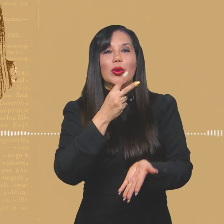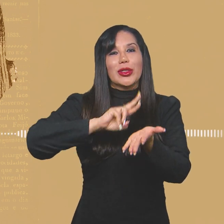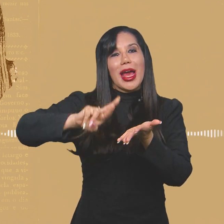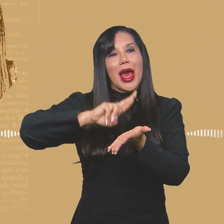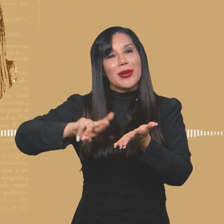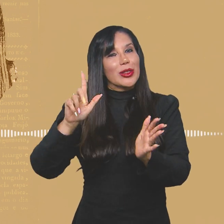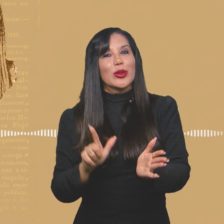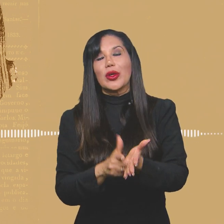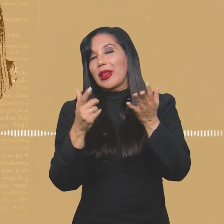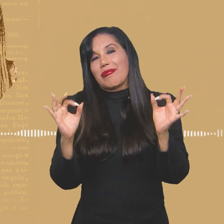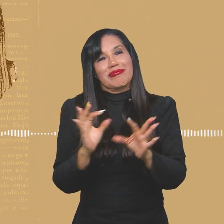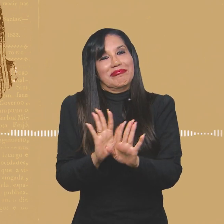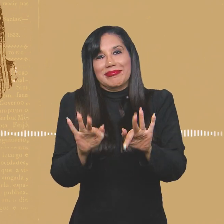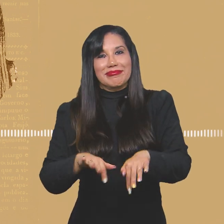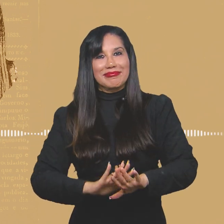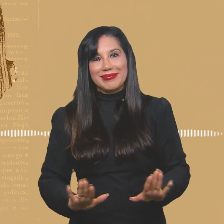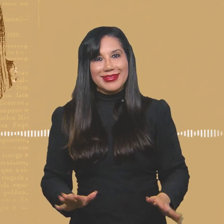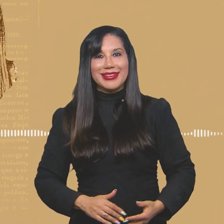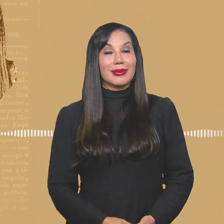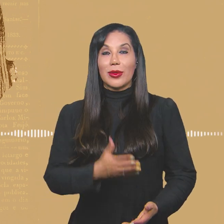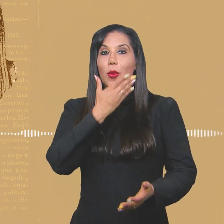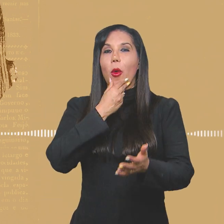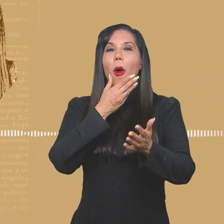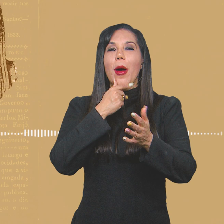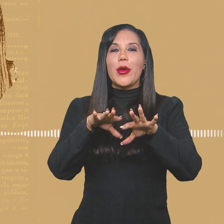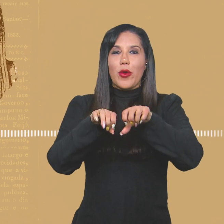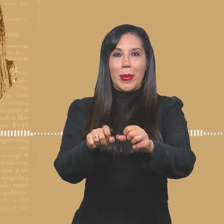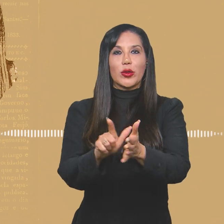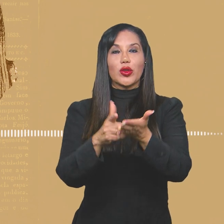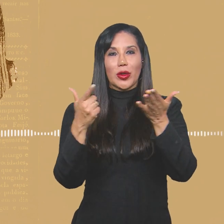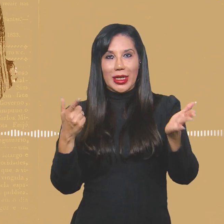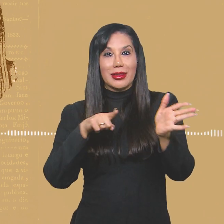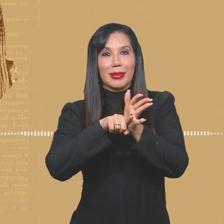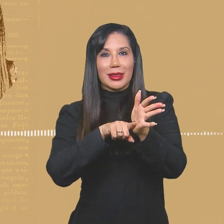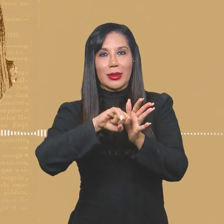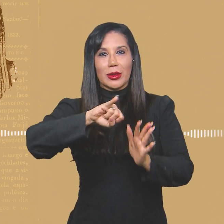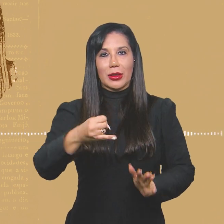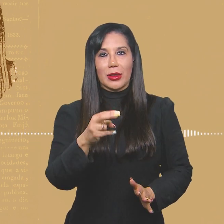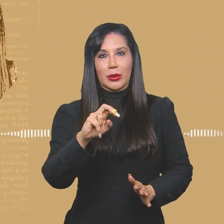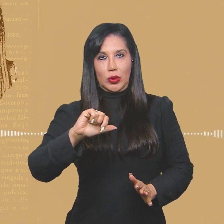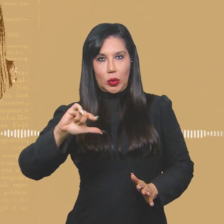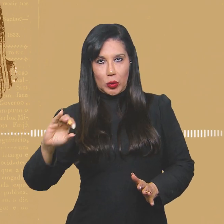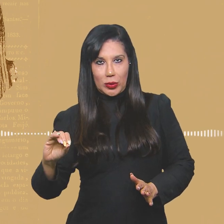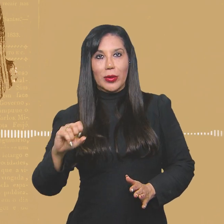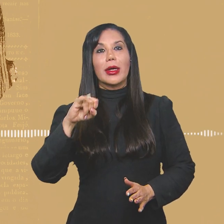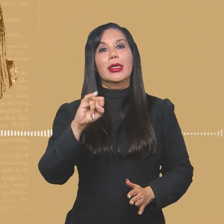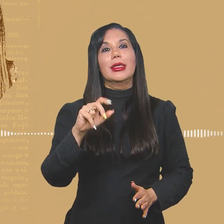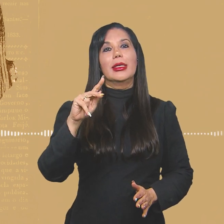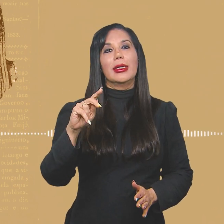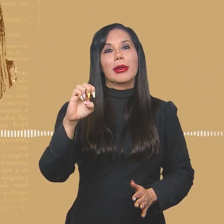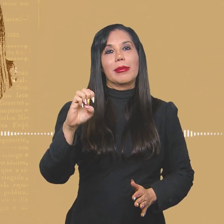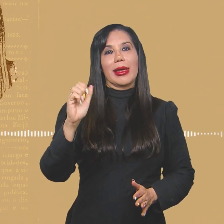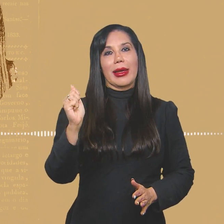jornal completaram um ciclo. Jornalista e pesquisador Júlio Menezes Silva, do IP Afro, o